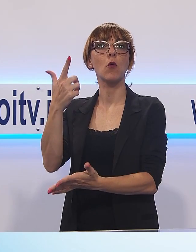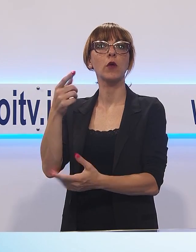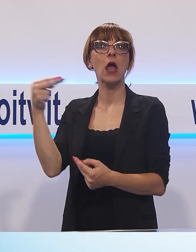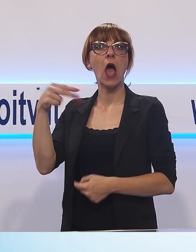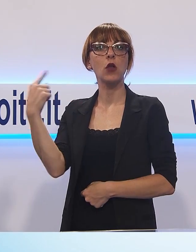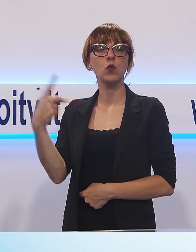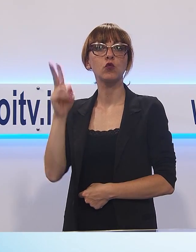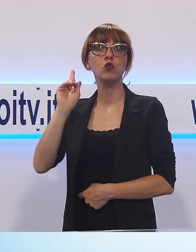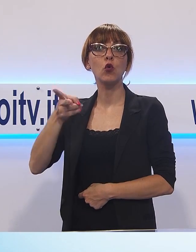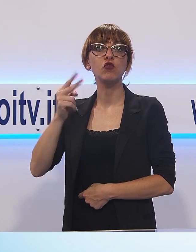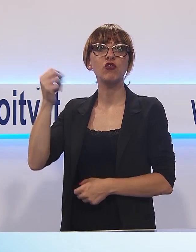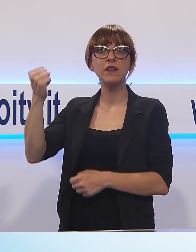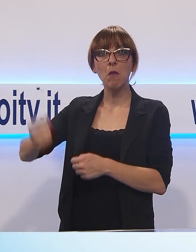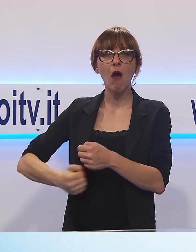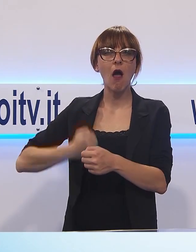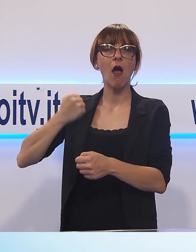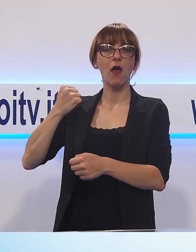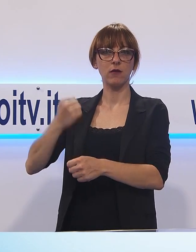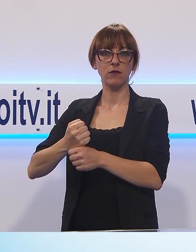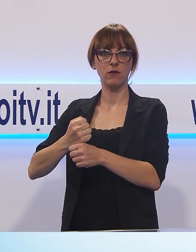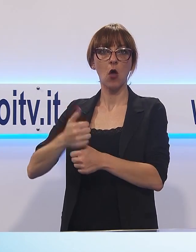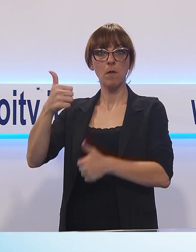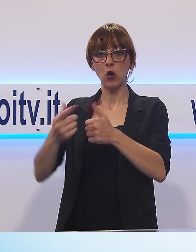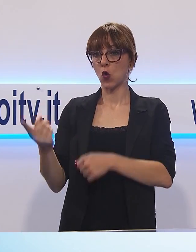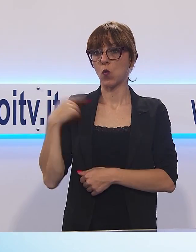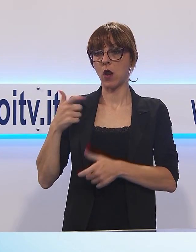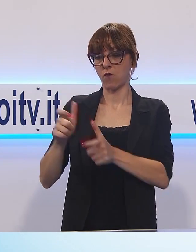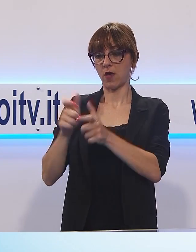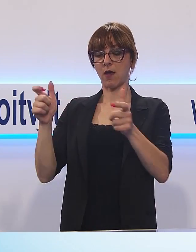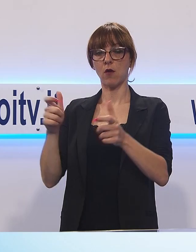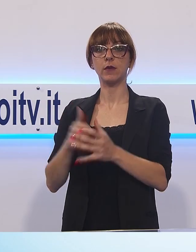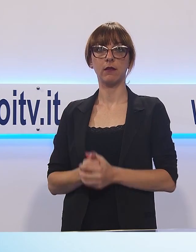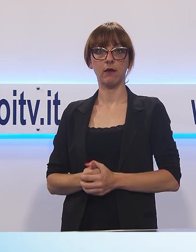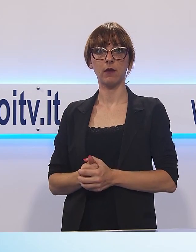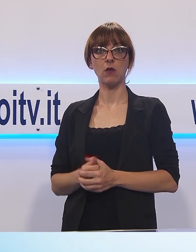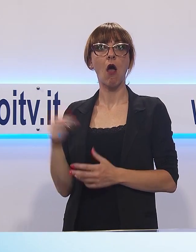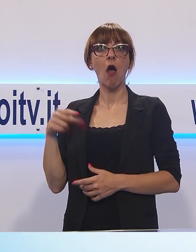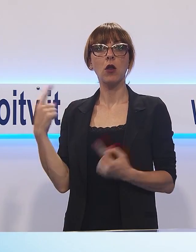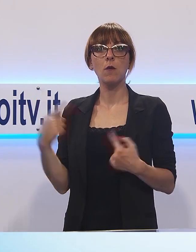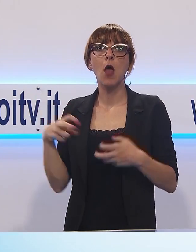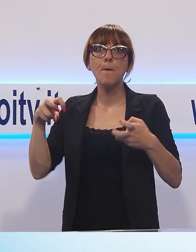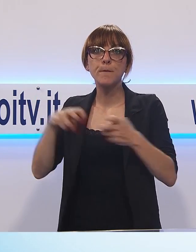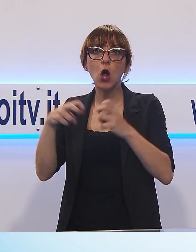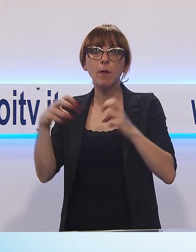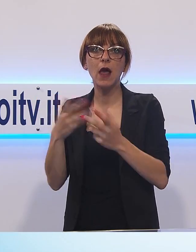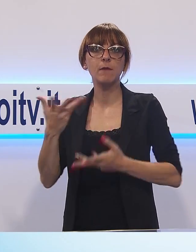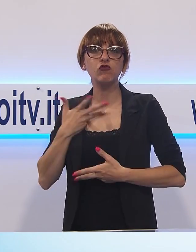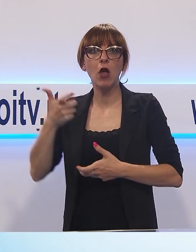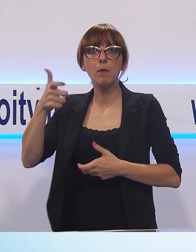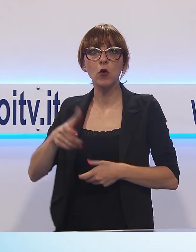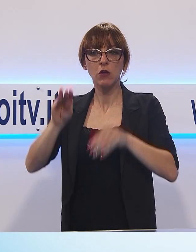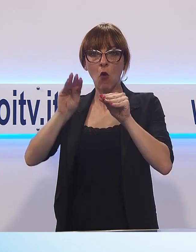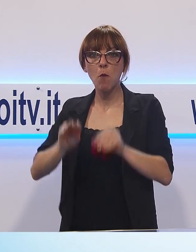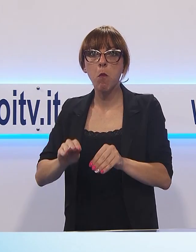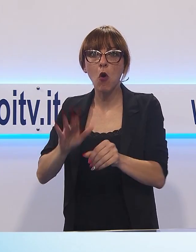dire che anche rispetto all'anno scorso sono aumentati. Anzi, quest'anno abbiamo problemi perché non c'è più proprio fisicamente posto